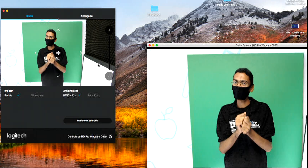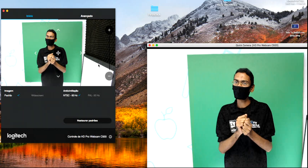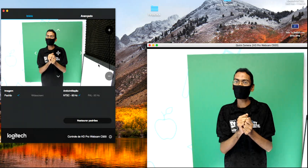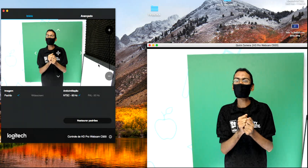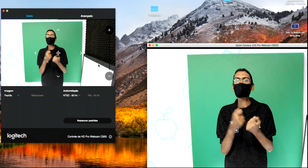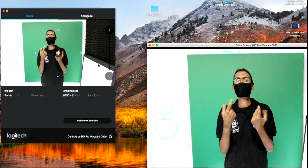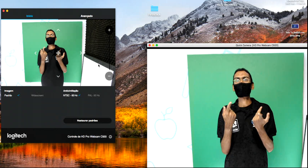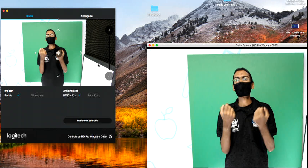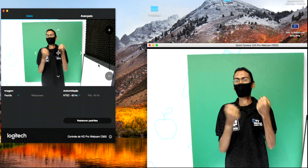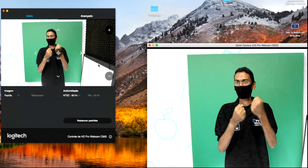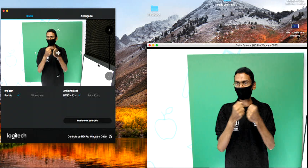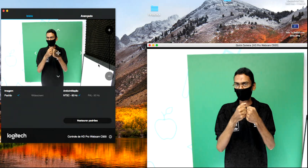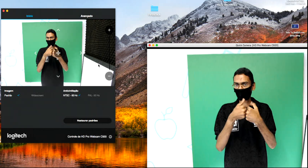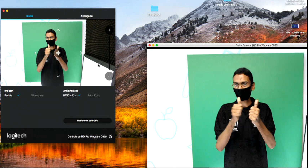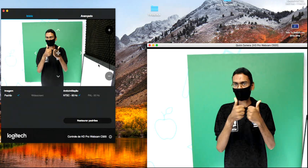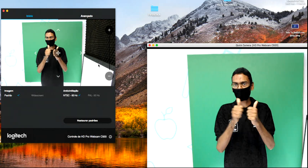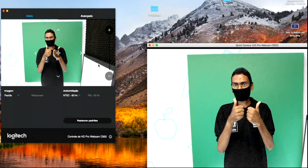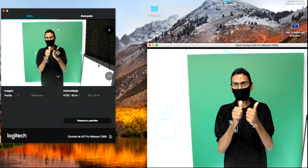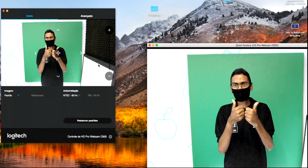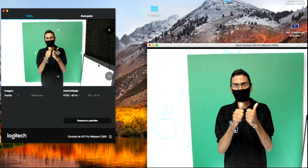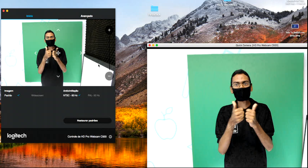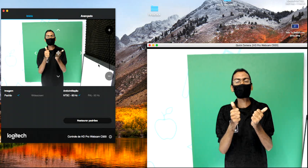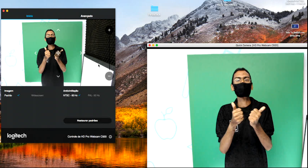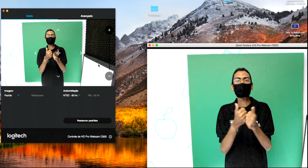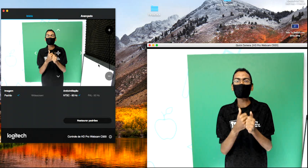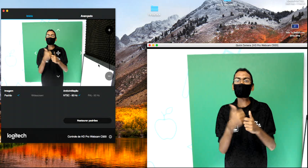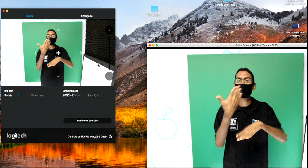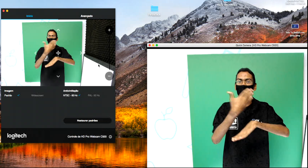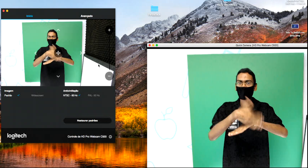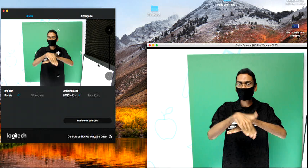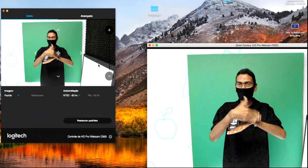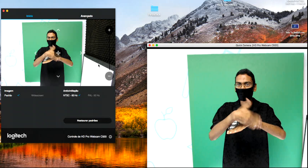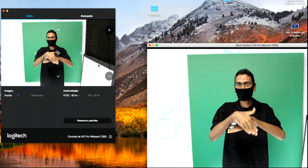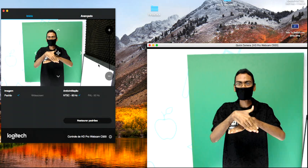ônibus, táxi,